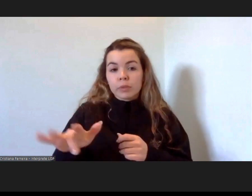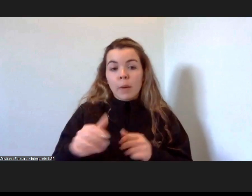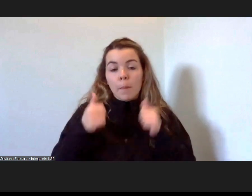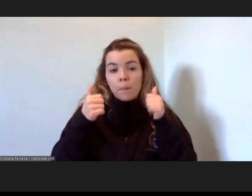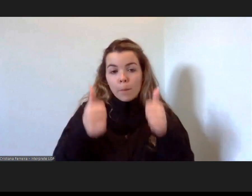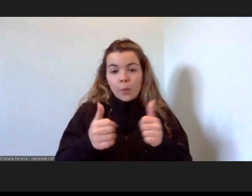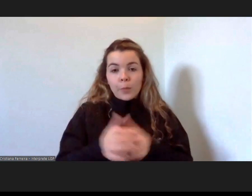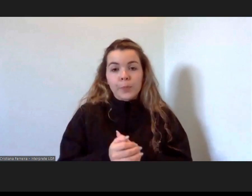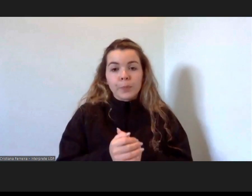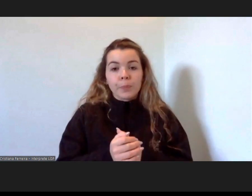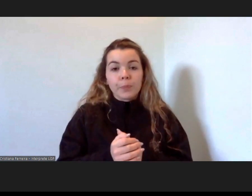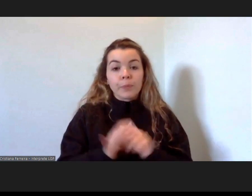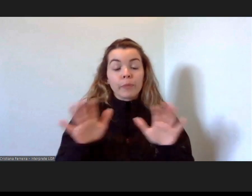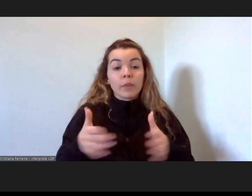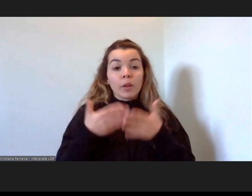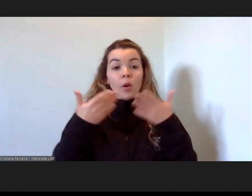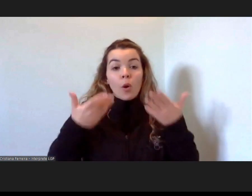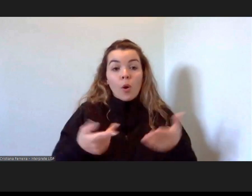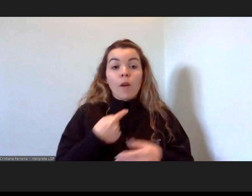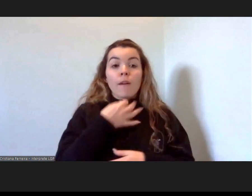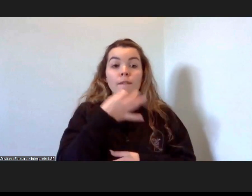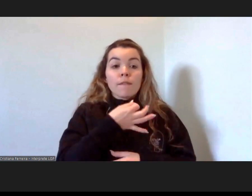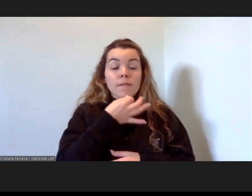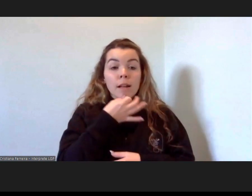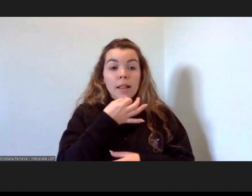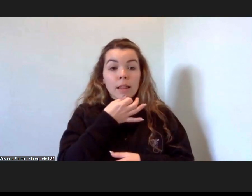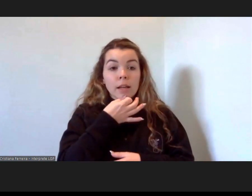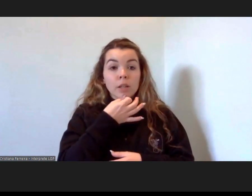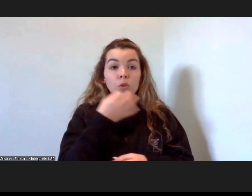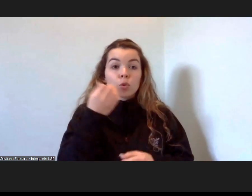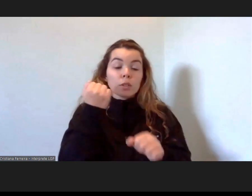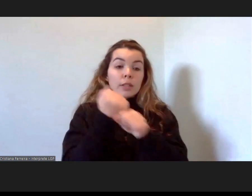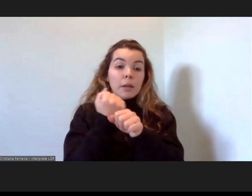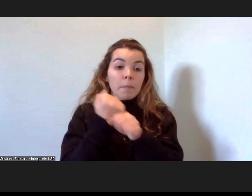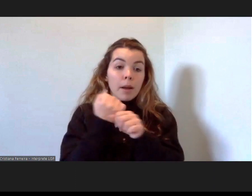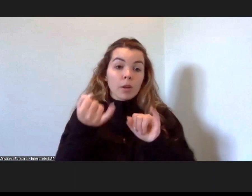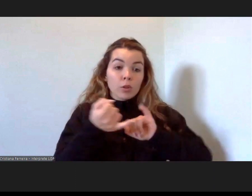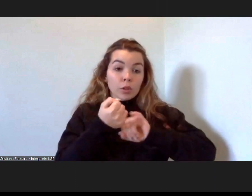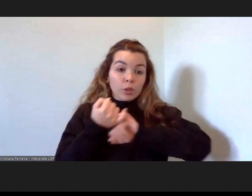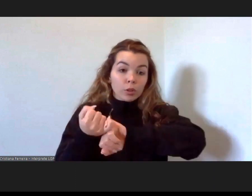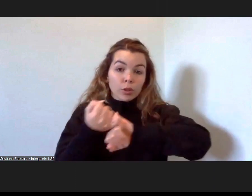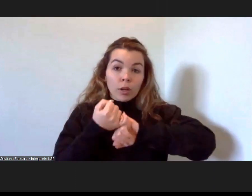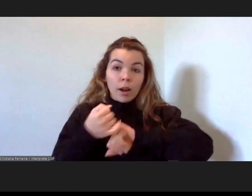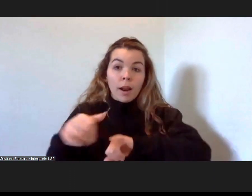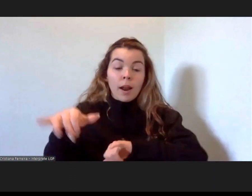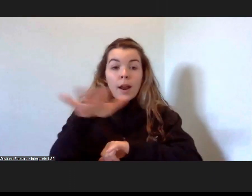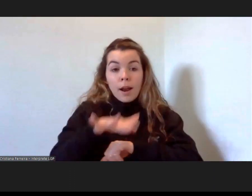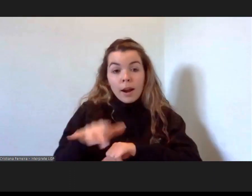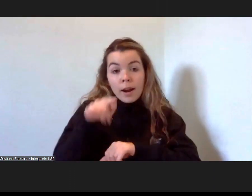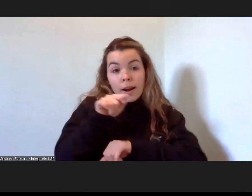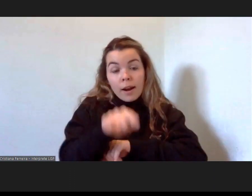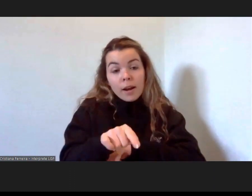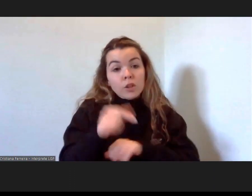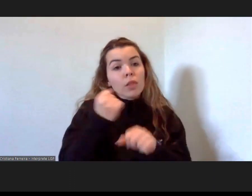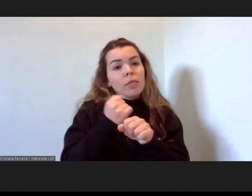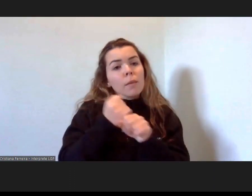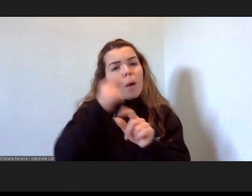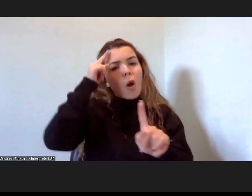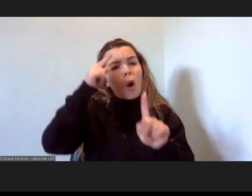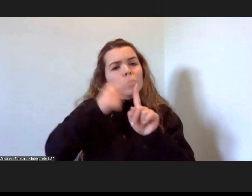Passaria agora a referir o papel da associação. O papel da associação neste âmbito e em que consiste o nosso trabalho.